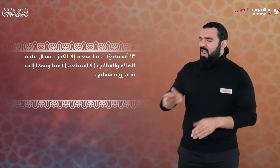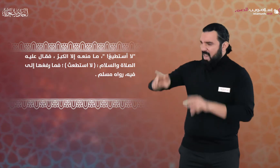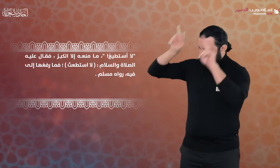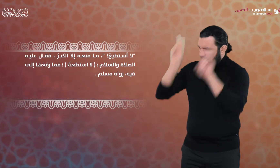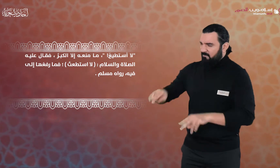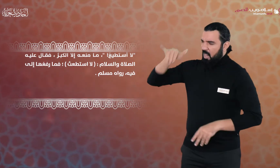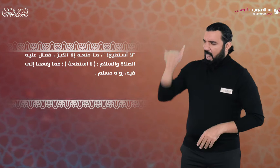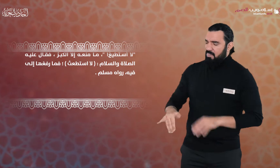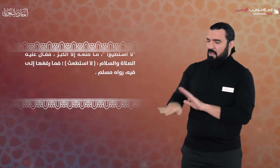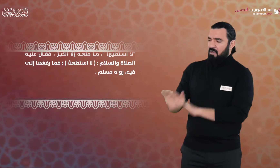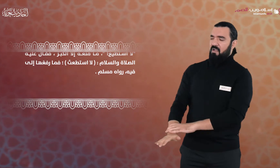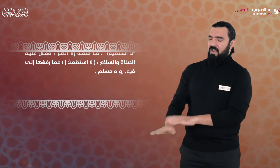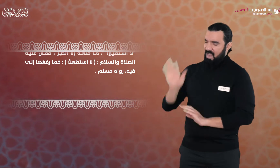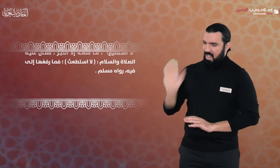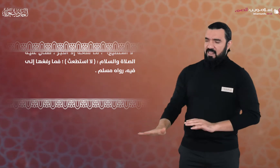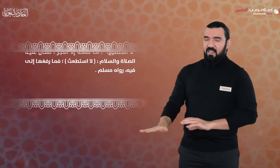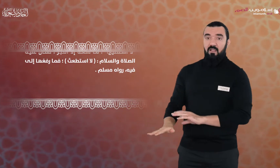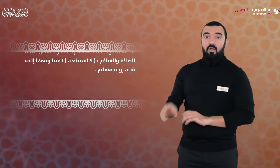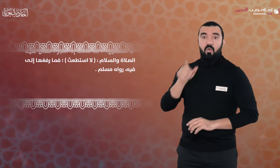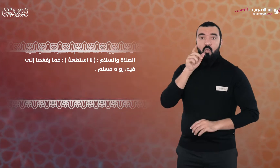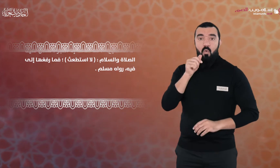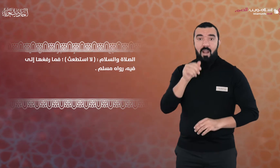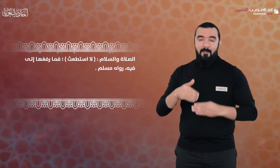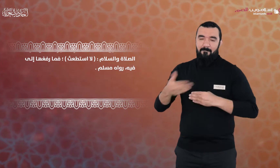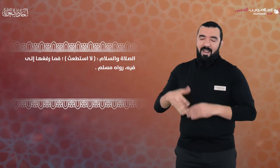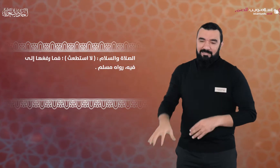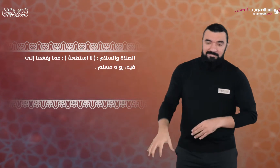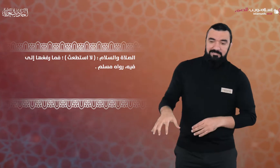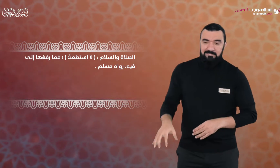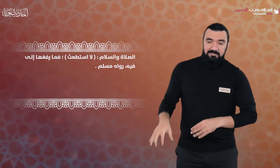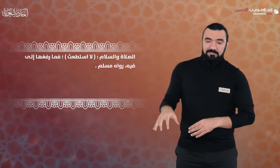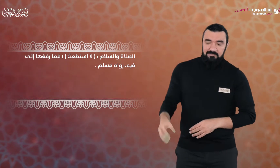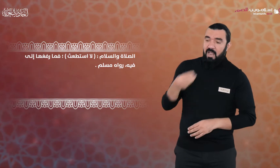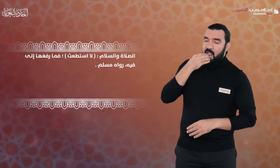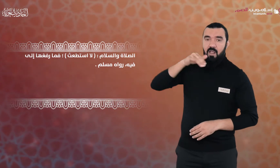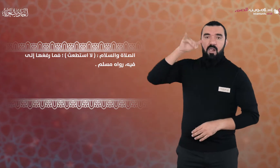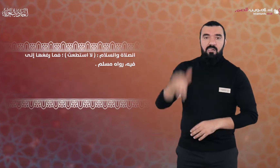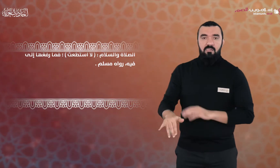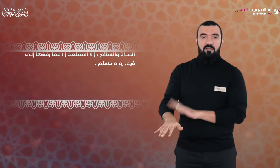فما رفعها إلى فيه رواه مسلم